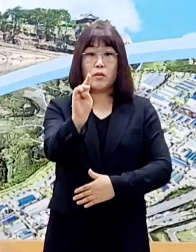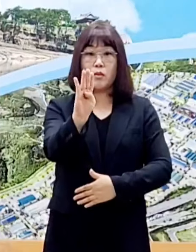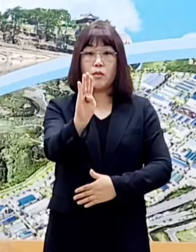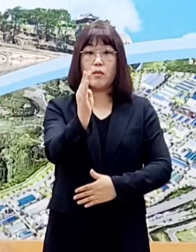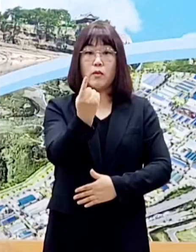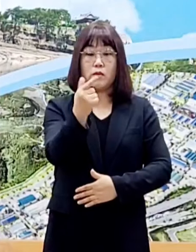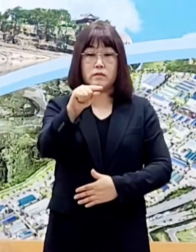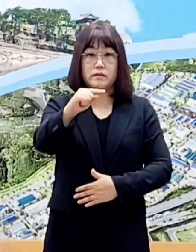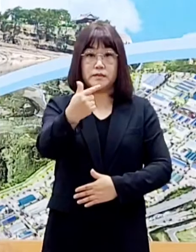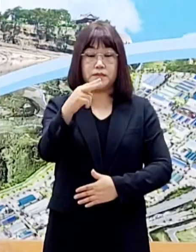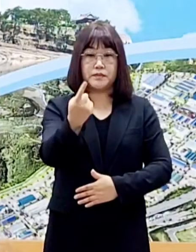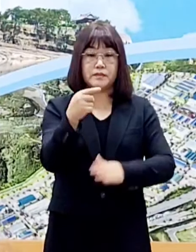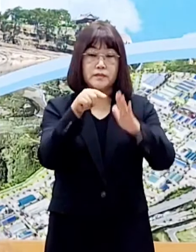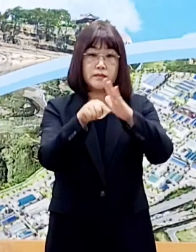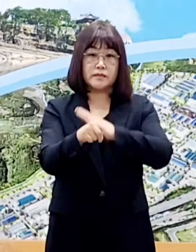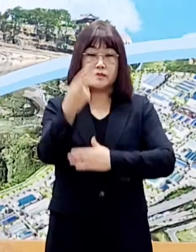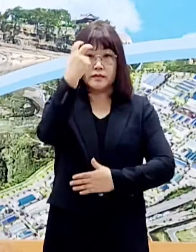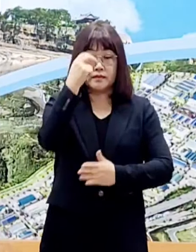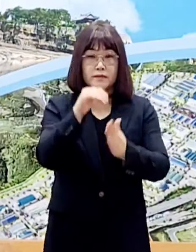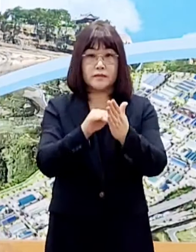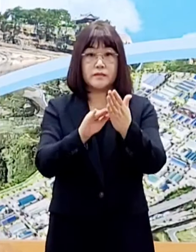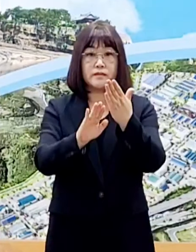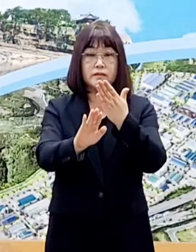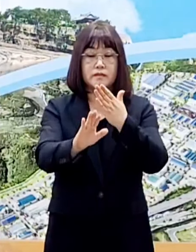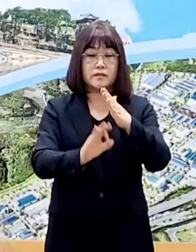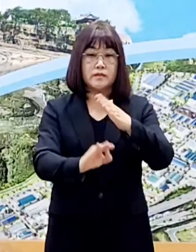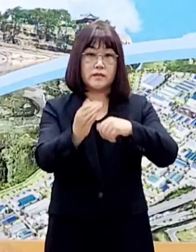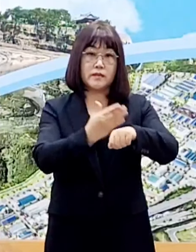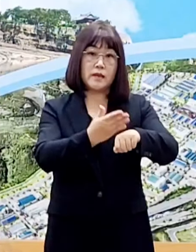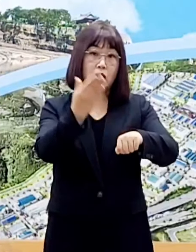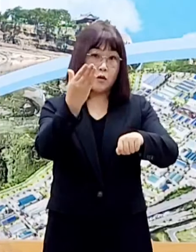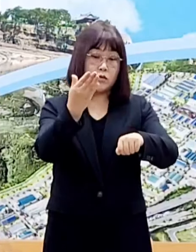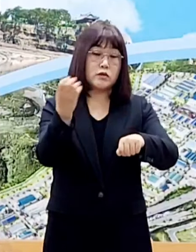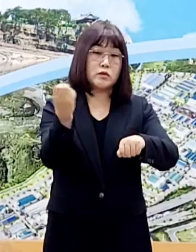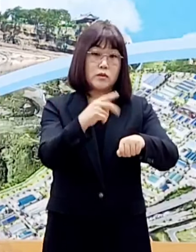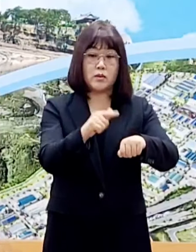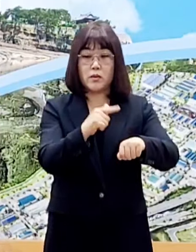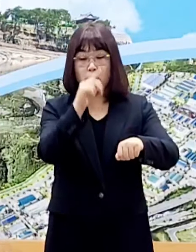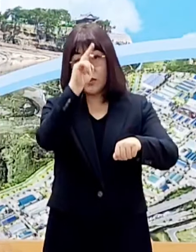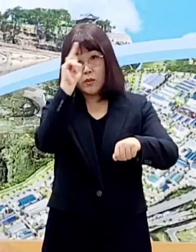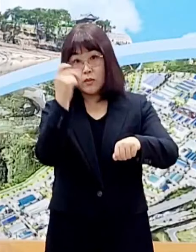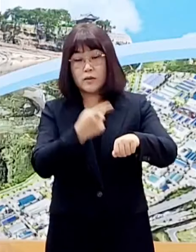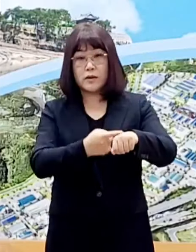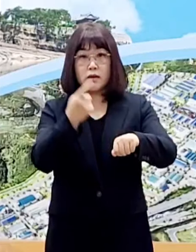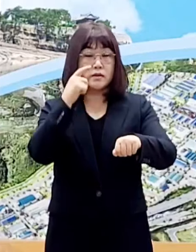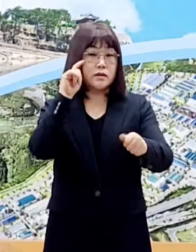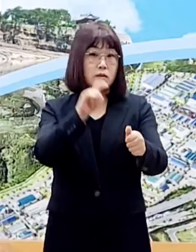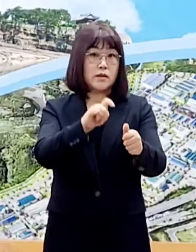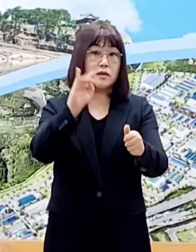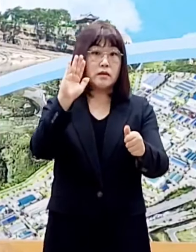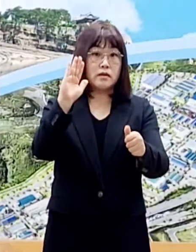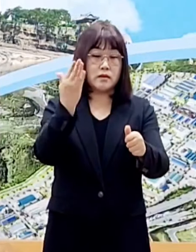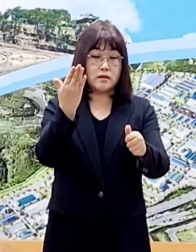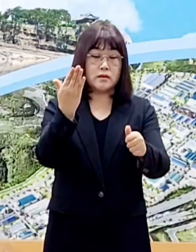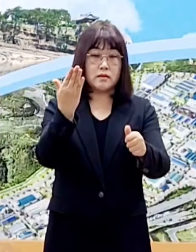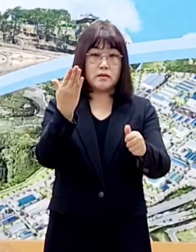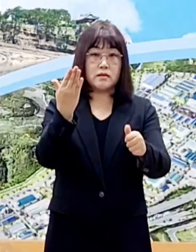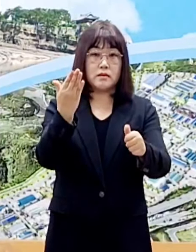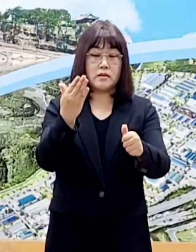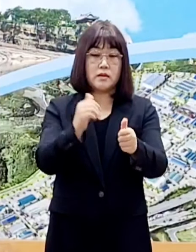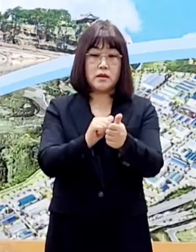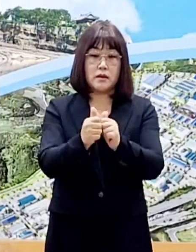선별진료소에서 검사 후 오늘 오전 9시 및 오후 1시경 양성 판정을 받았으며